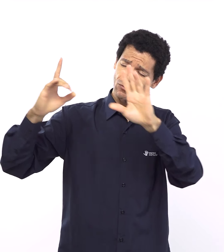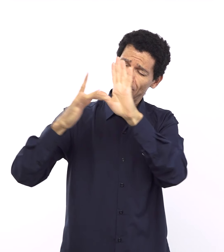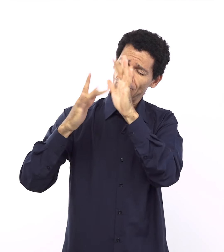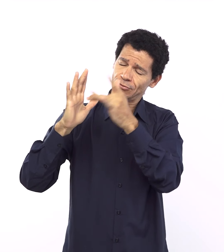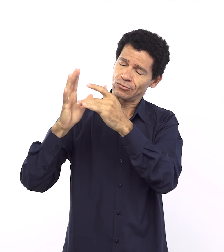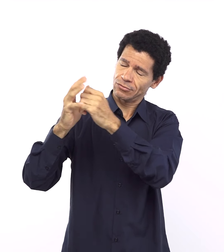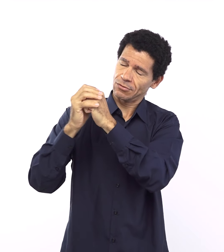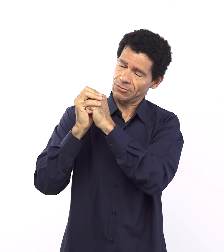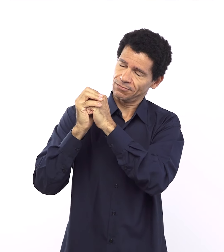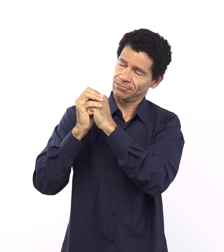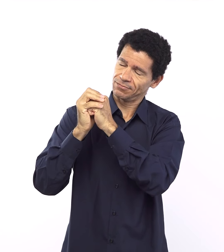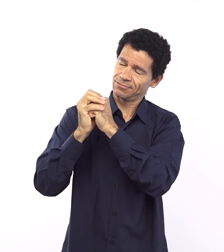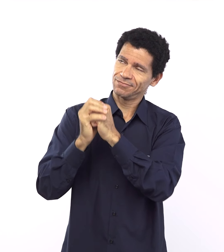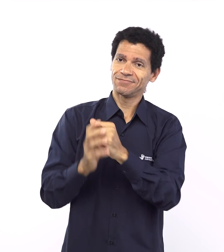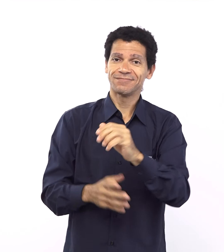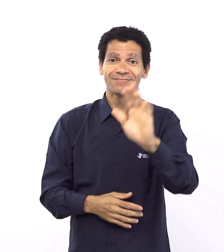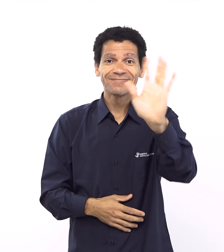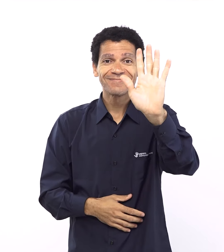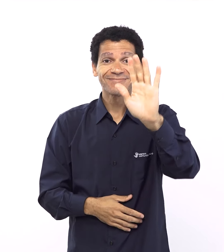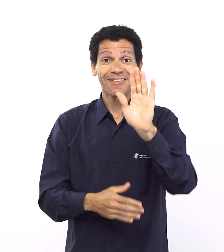tchau pra vocês até a próxima sexta